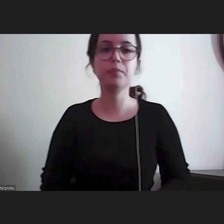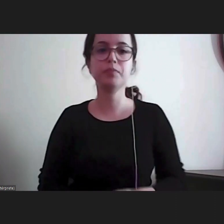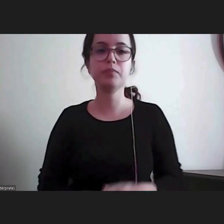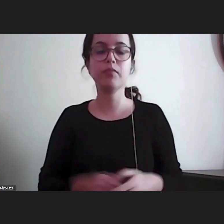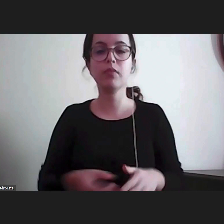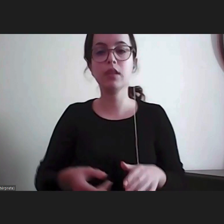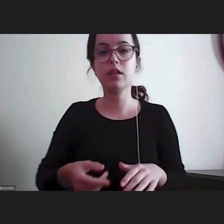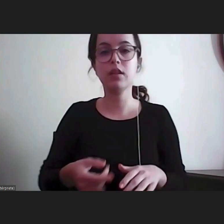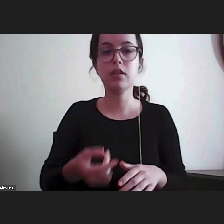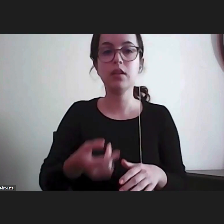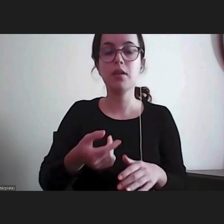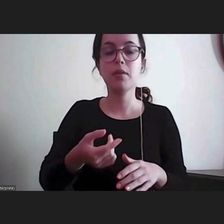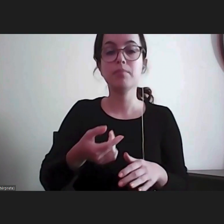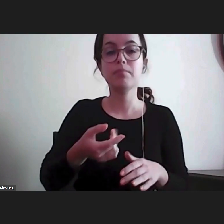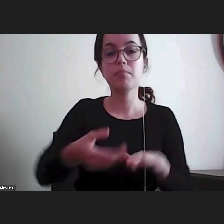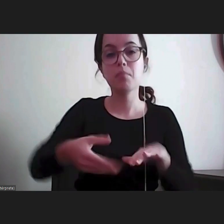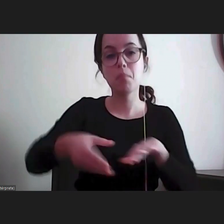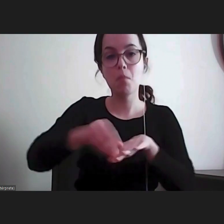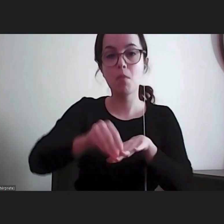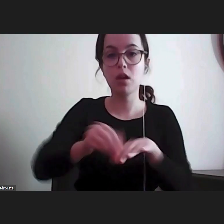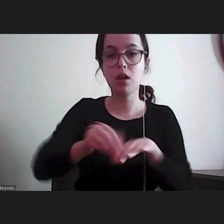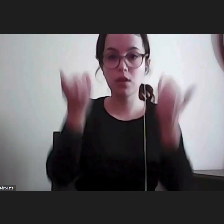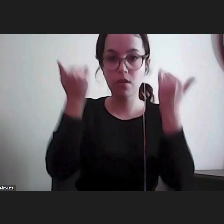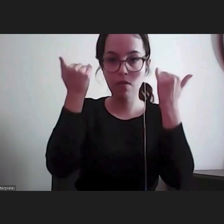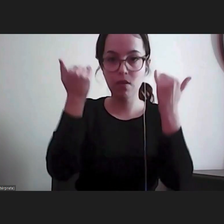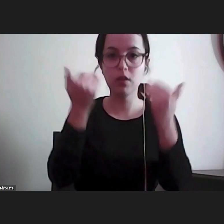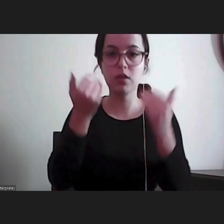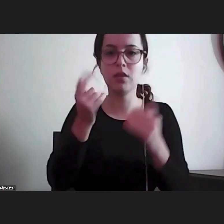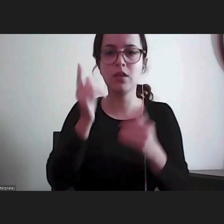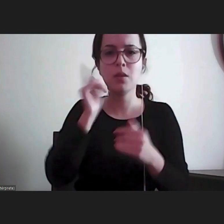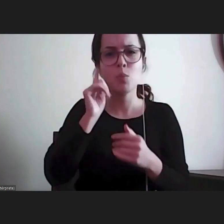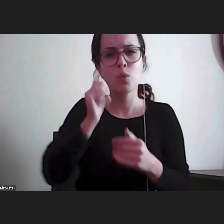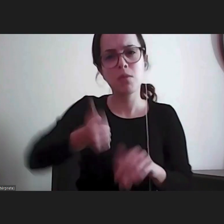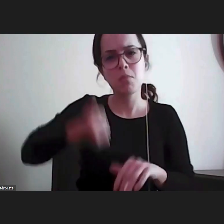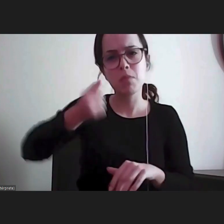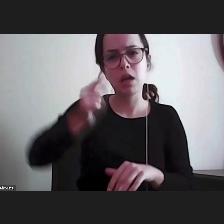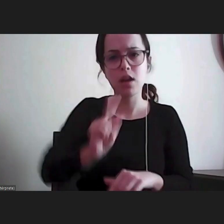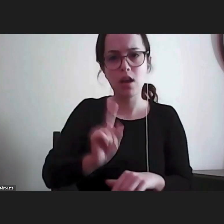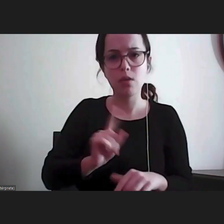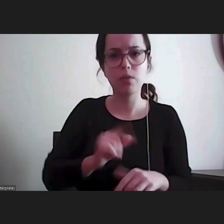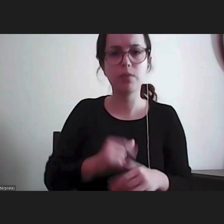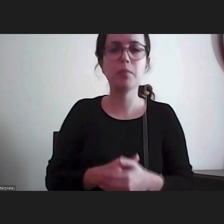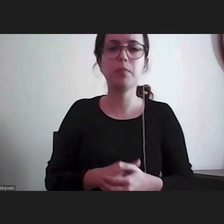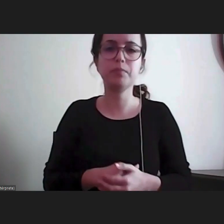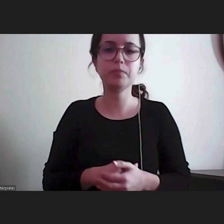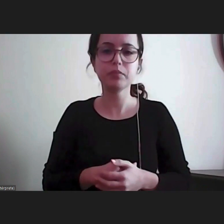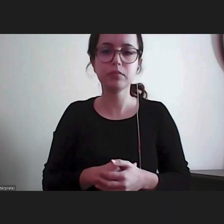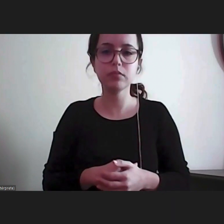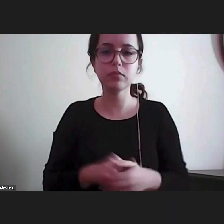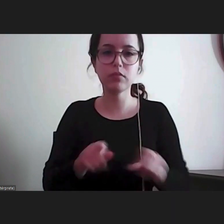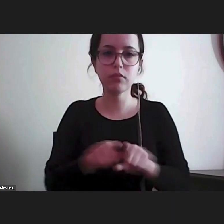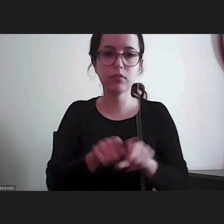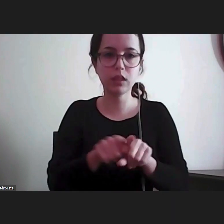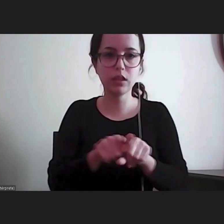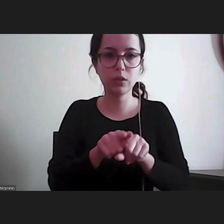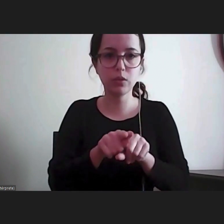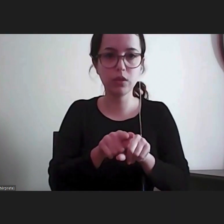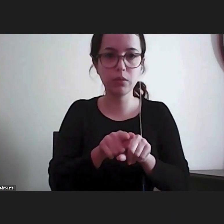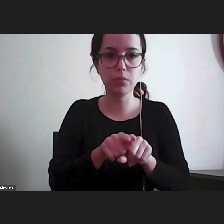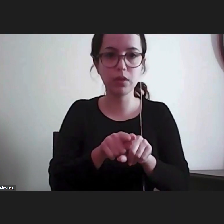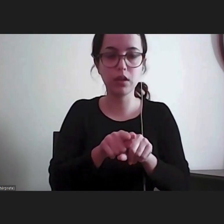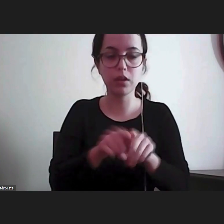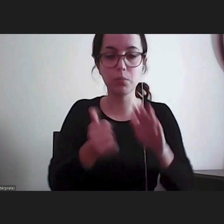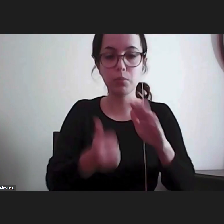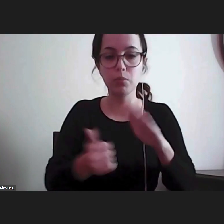uma nota, enfim, mais não tão importante, não tão central, que é esta ideia de Provedor Único em